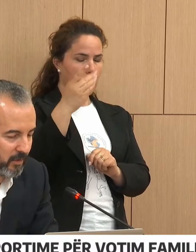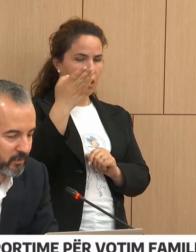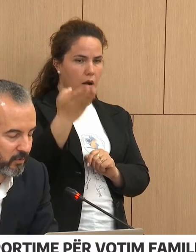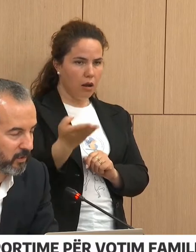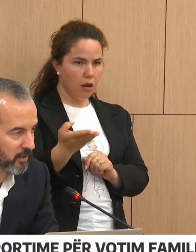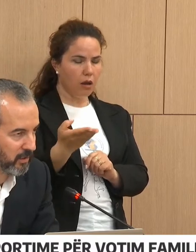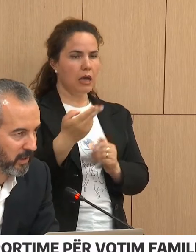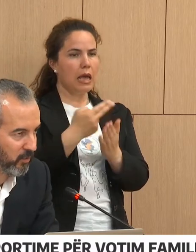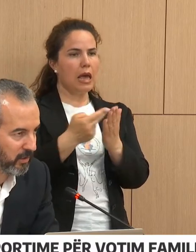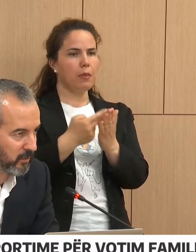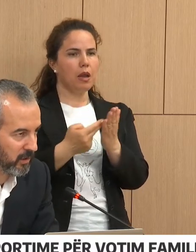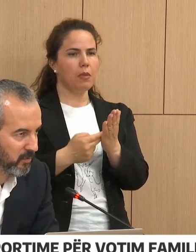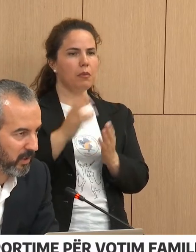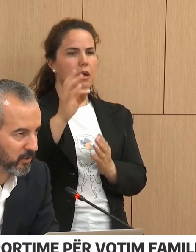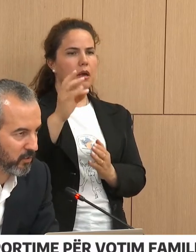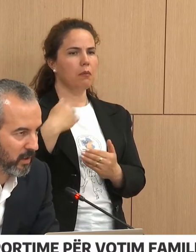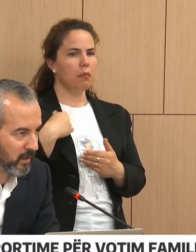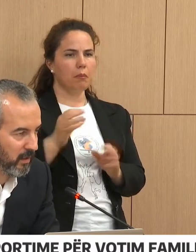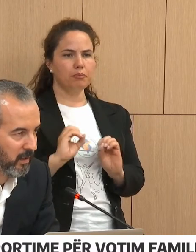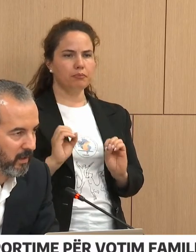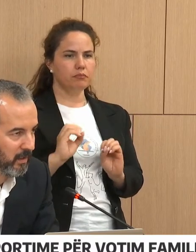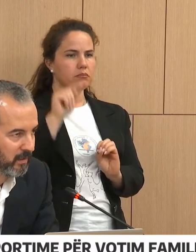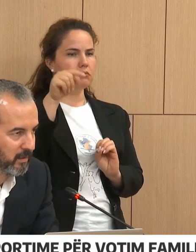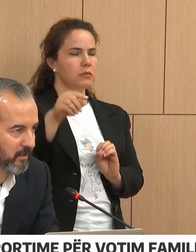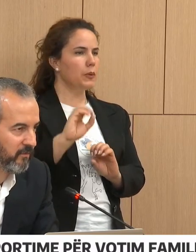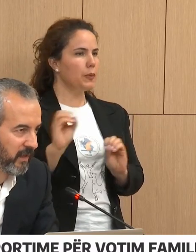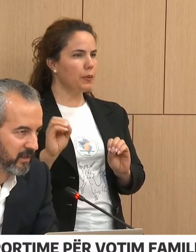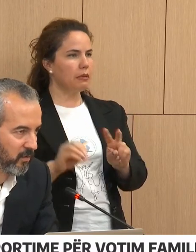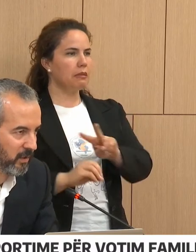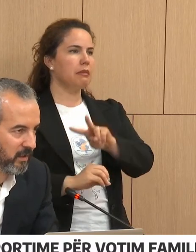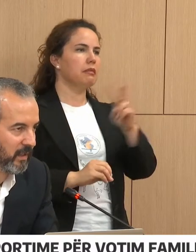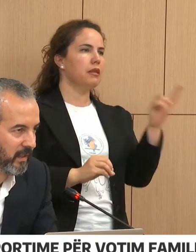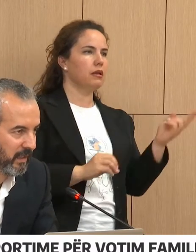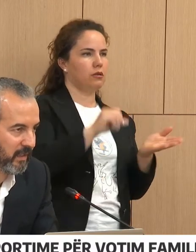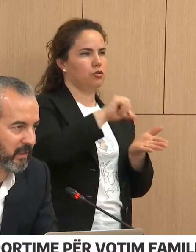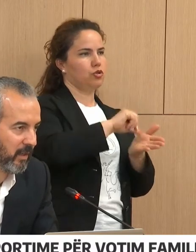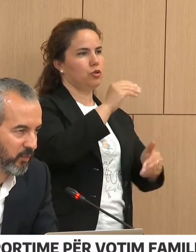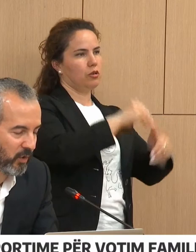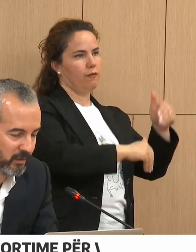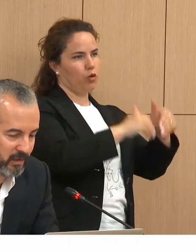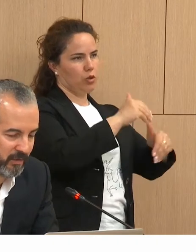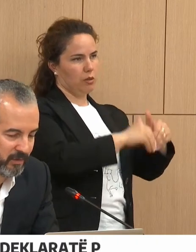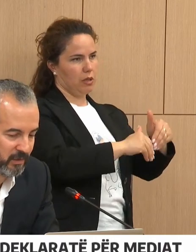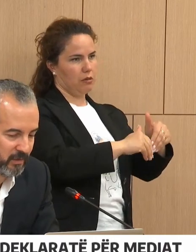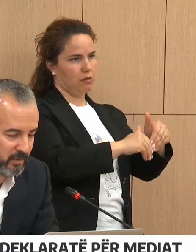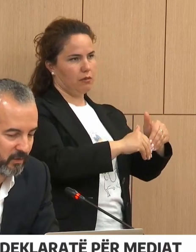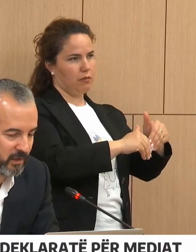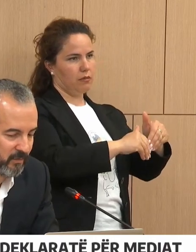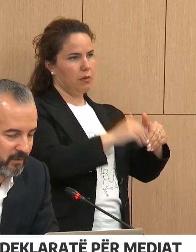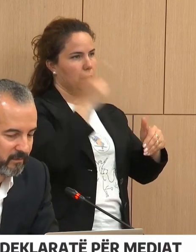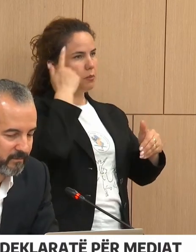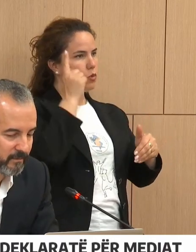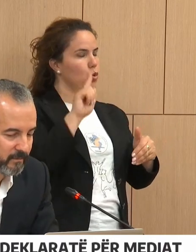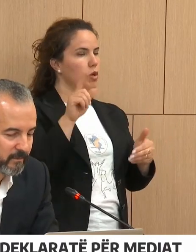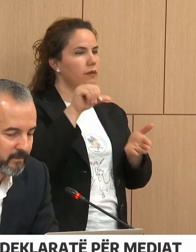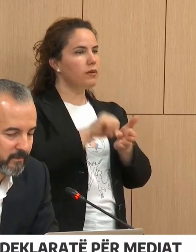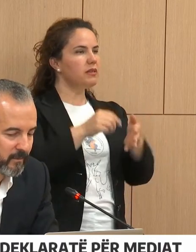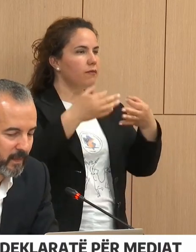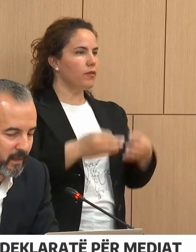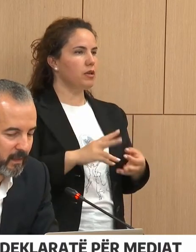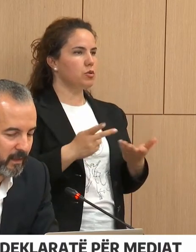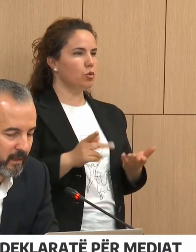fakt nuk është ta mëmshu, jo në qënë e gabuar të votimit, po kanë shkuar në fraksionin e gabuar të themit e qënës votimit.